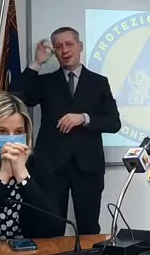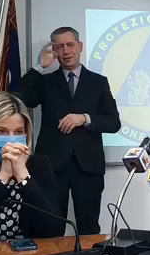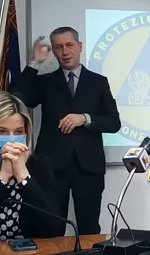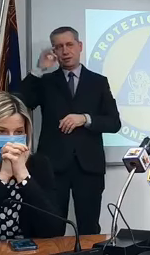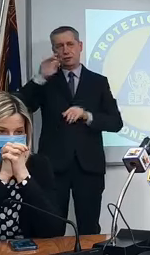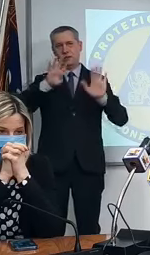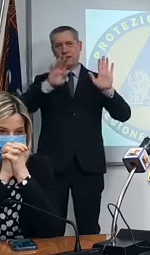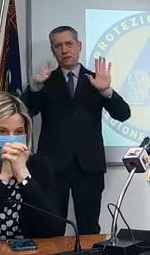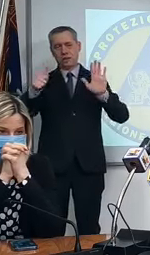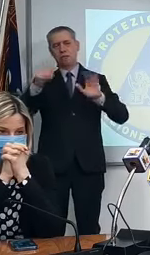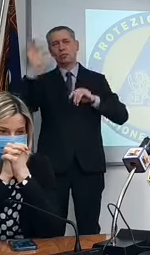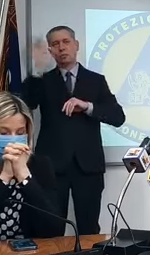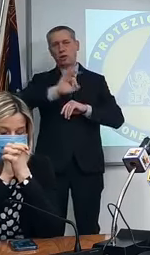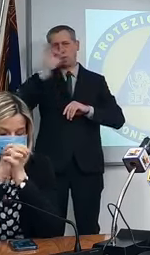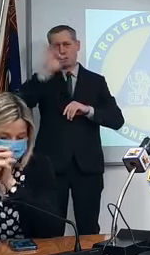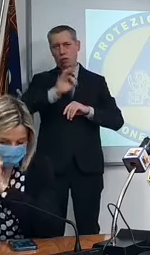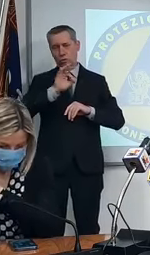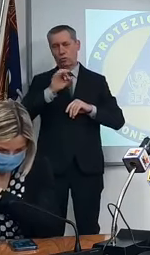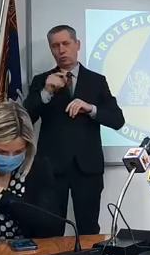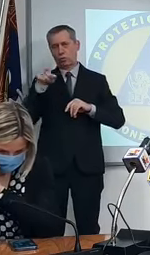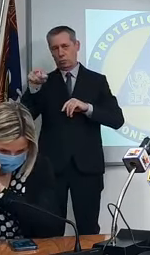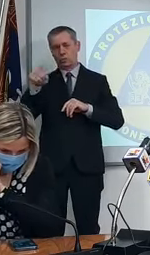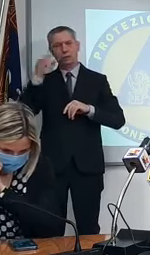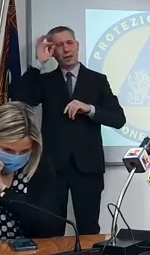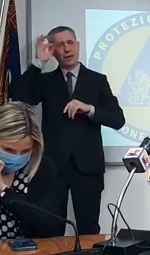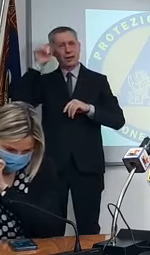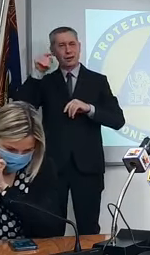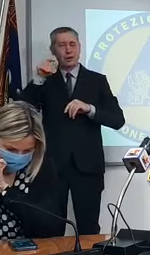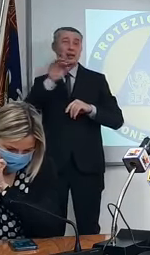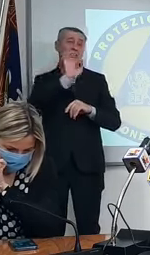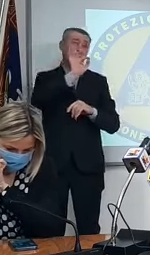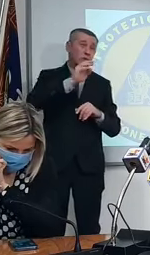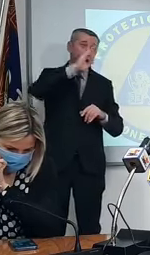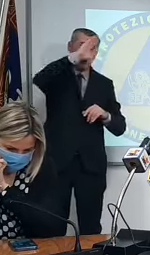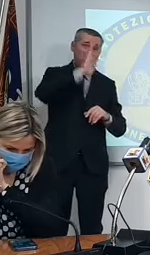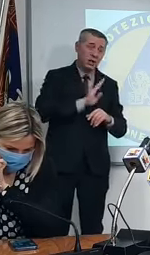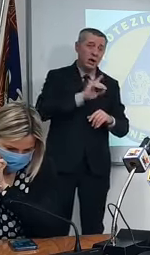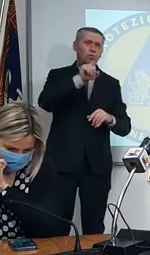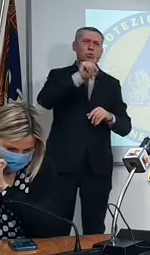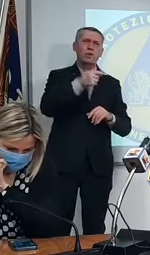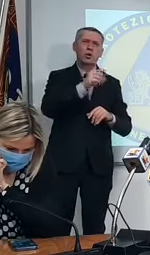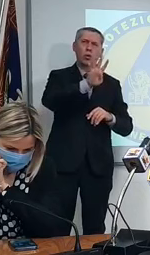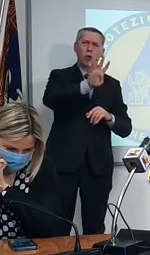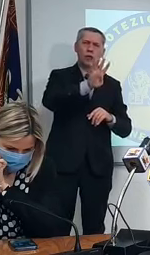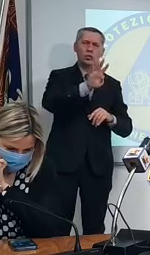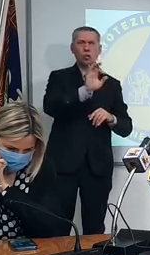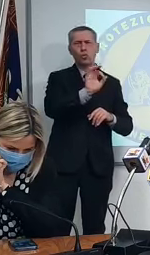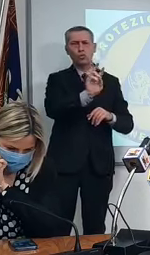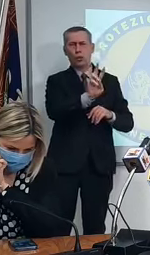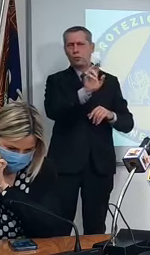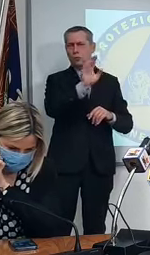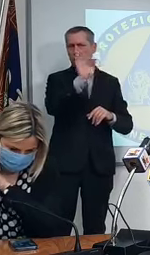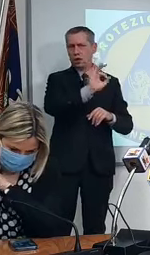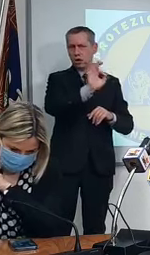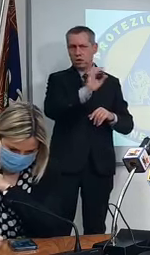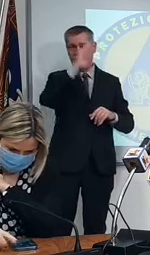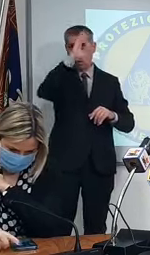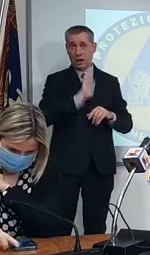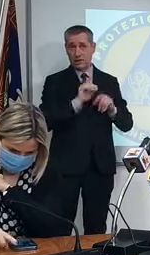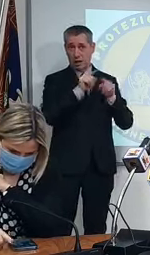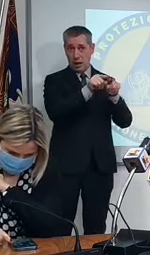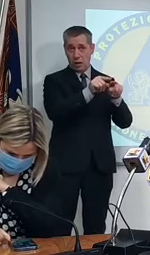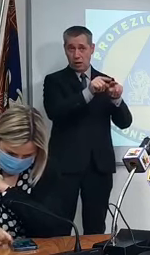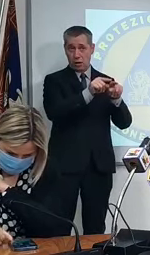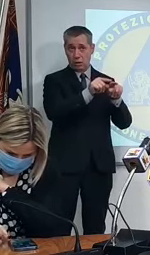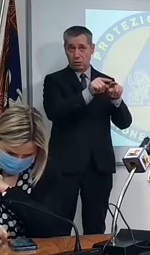positività abbiamo segnali di quella brasiliana l'1,4 2% e per